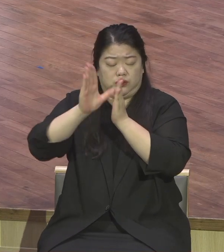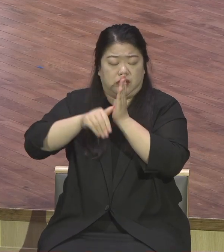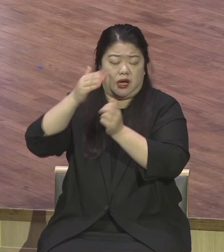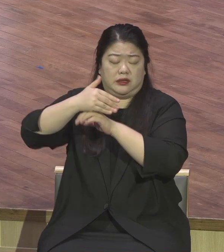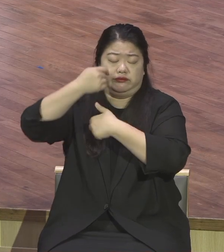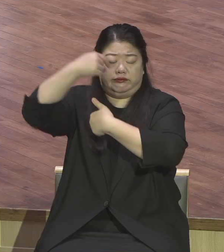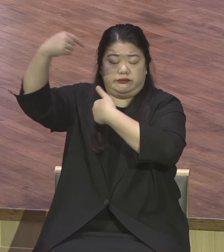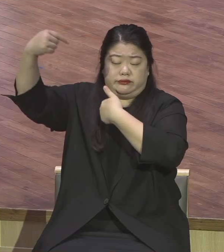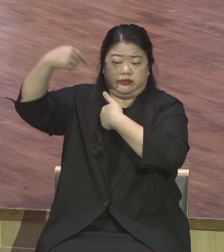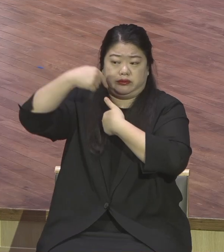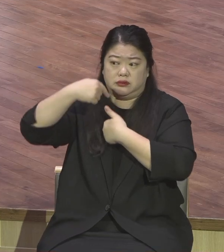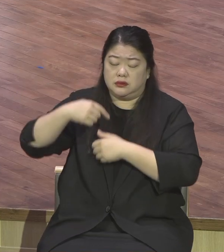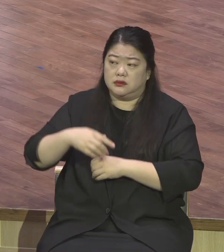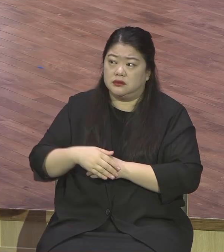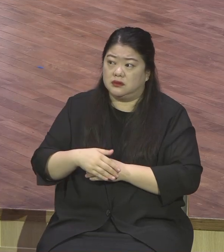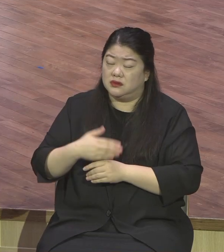당하는 거요. 그런데 목회하는데